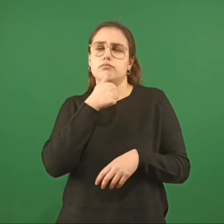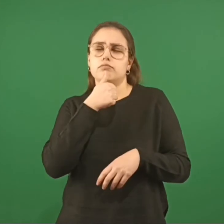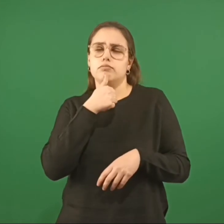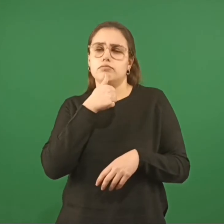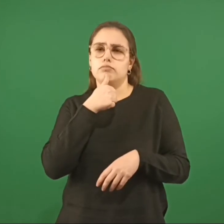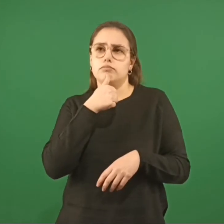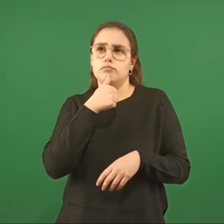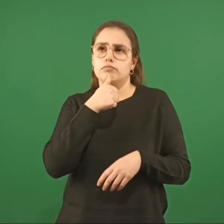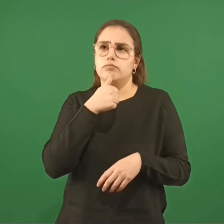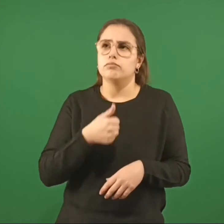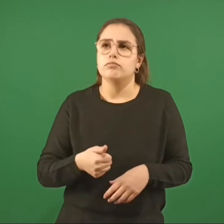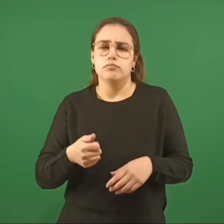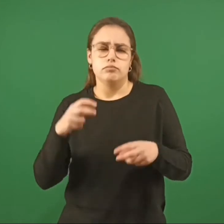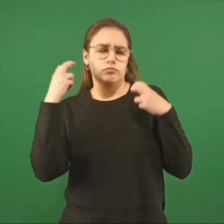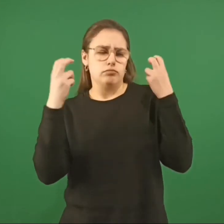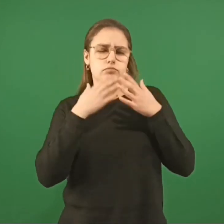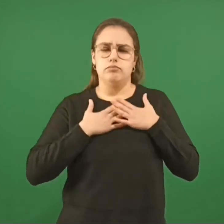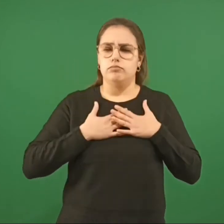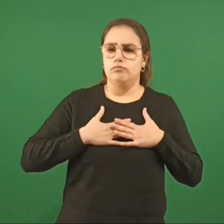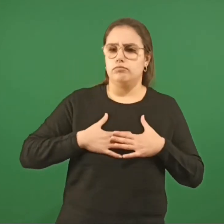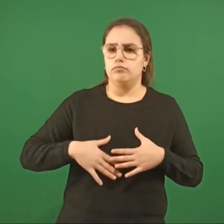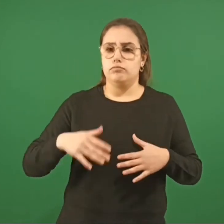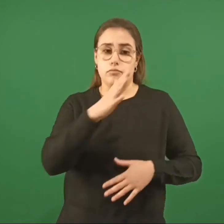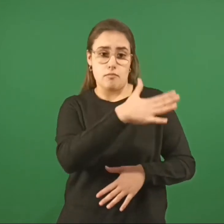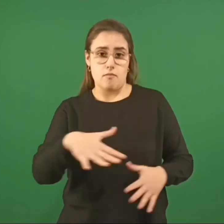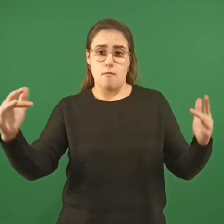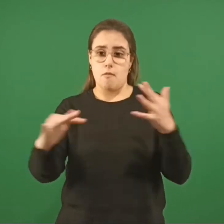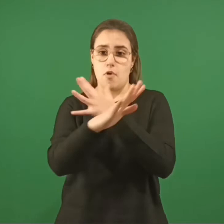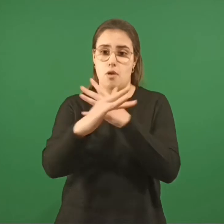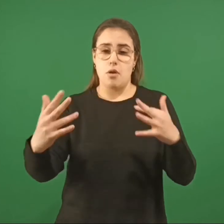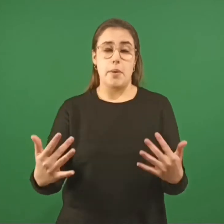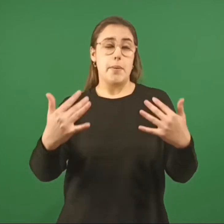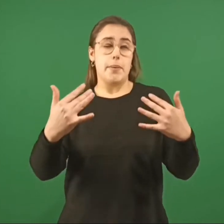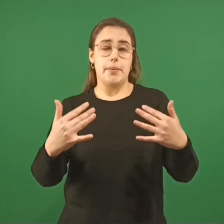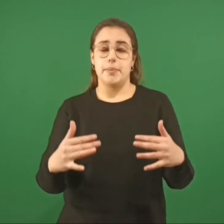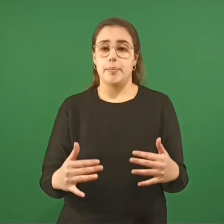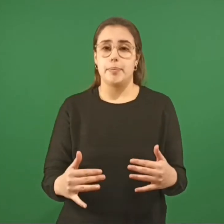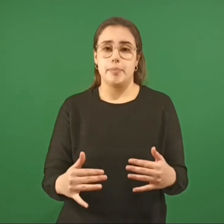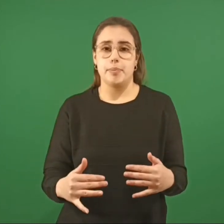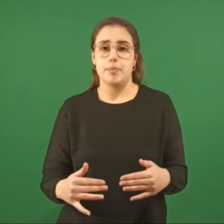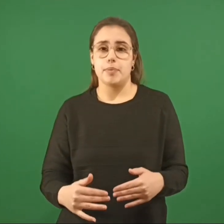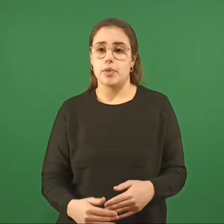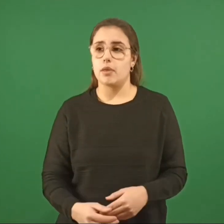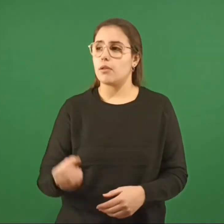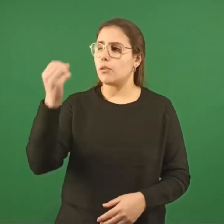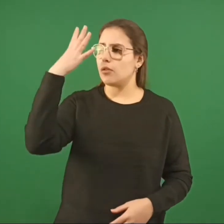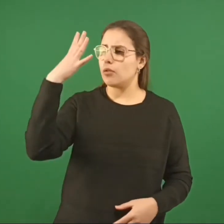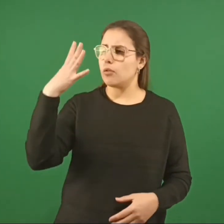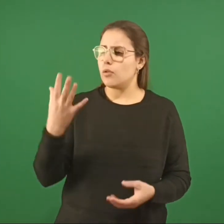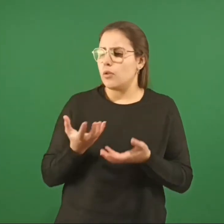colleras Está ventoso, pero no tanto como otras veces Las olas que se forman desordenadas apenas le salpican las